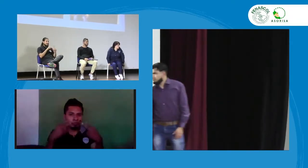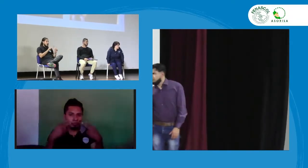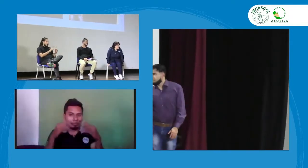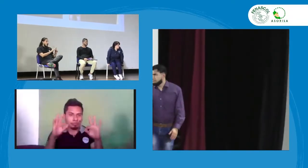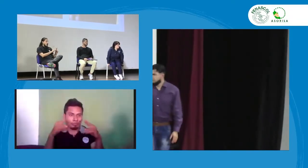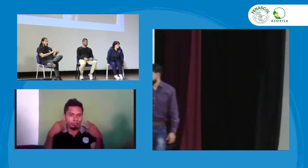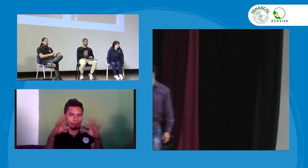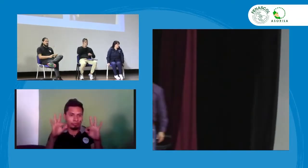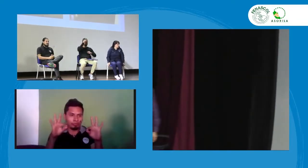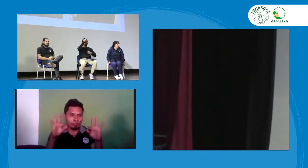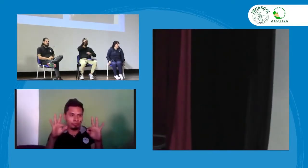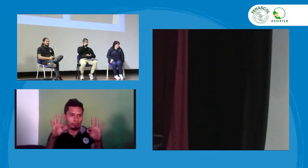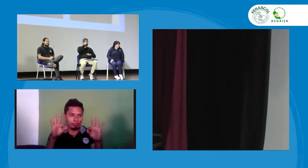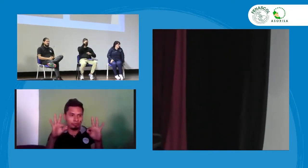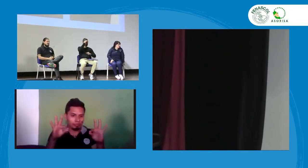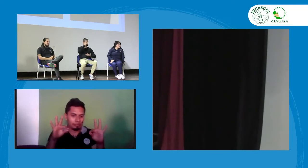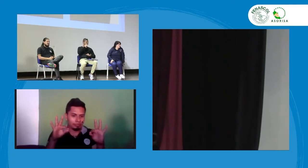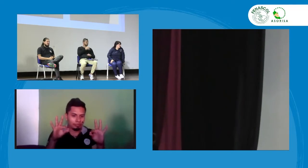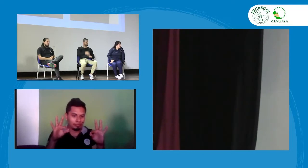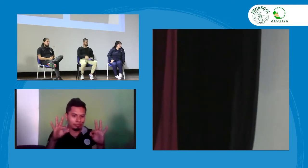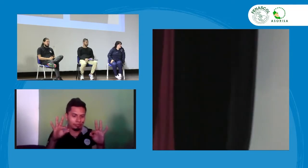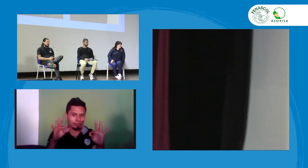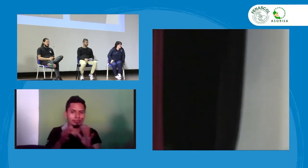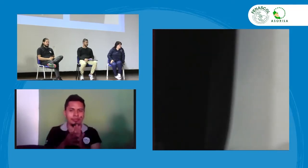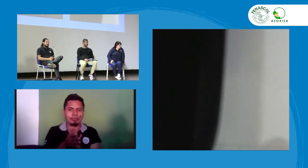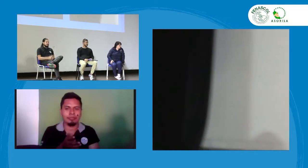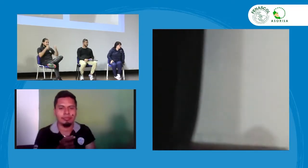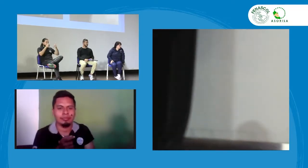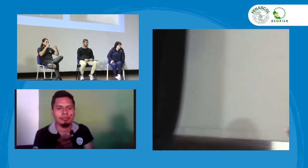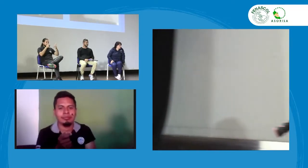Muy buenas tardes para toda la comunidad sorda. ¿Sí me están viendo?